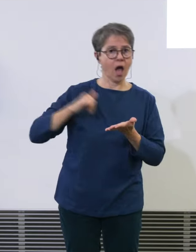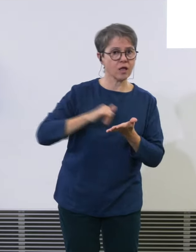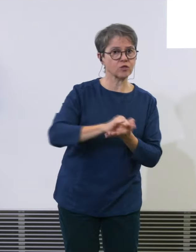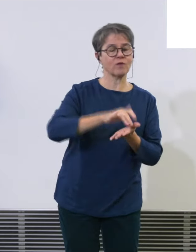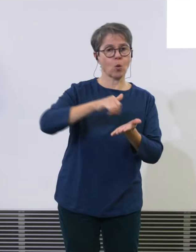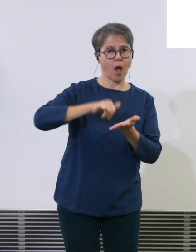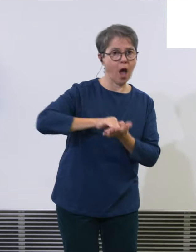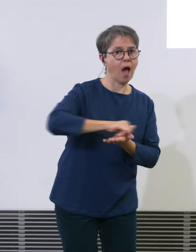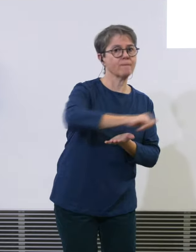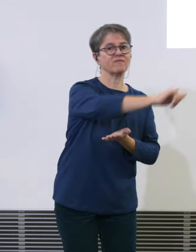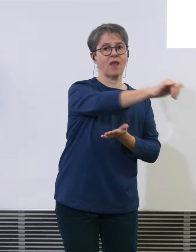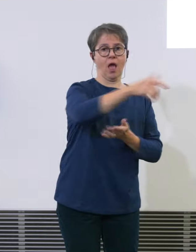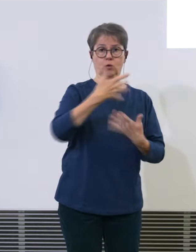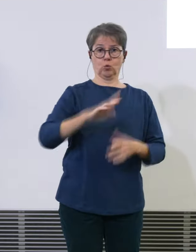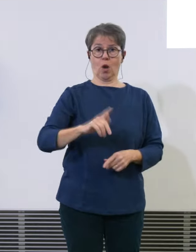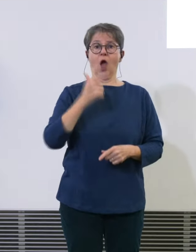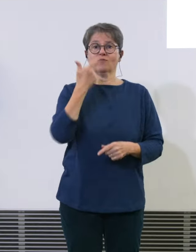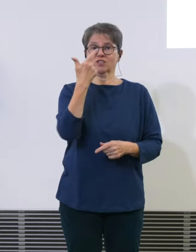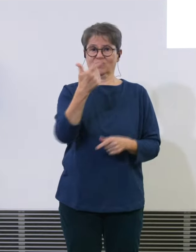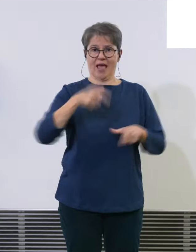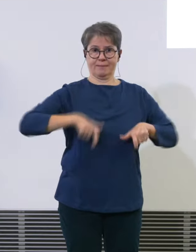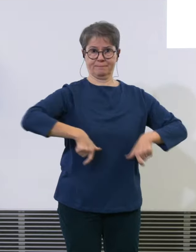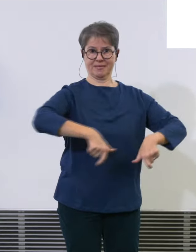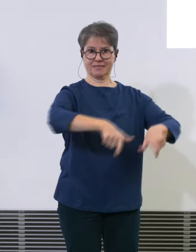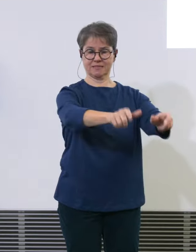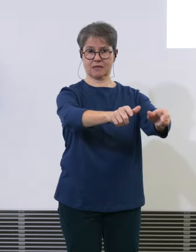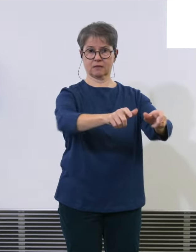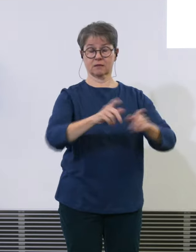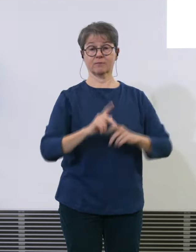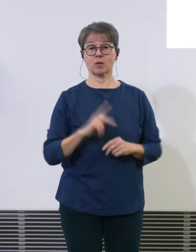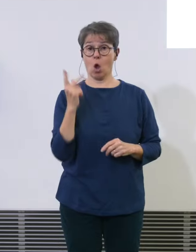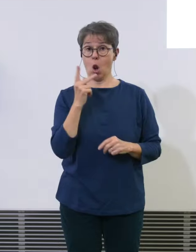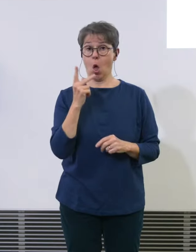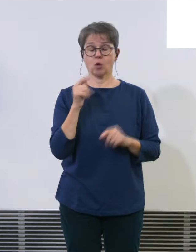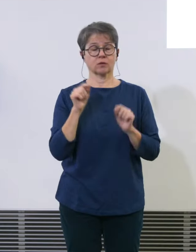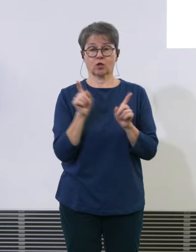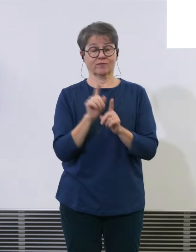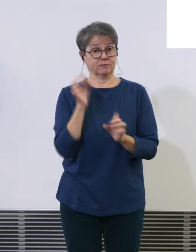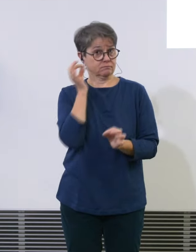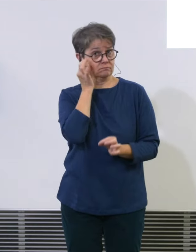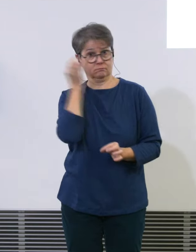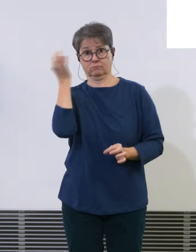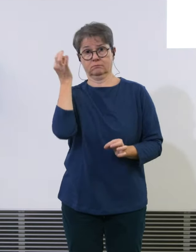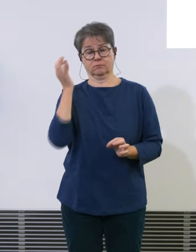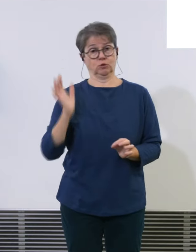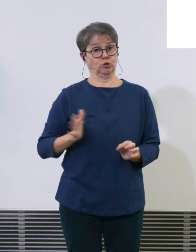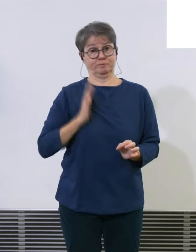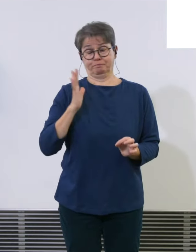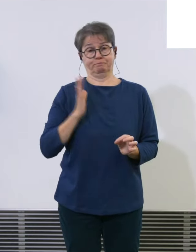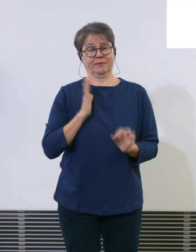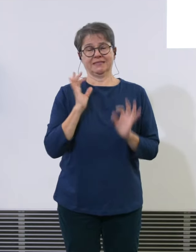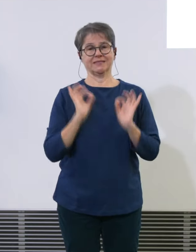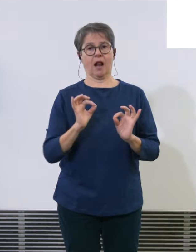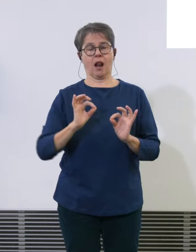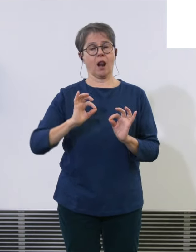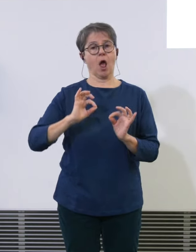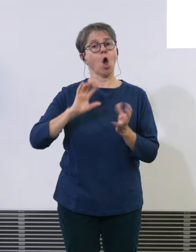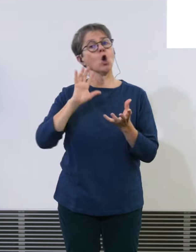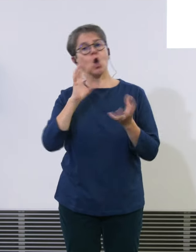Pisten, die sie haben. Also da ist Kloten wirklich aussergewendlich, aussergewendlich komplex im internationalen Bereich,